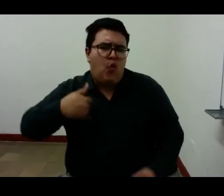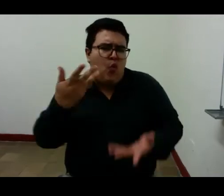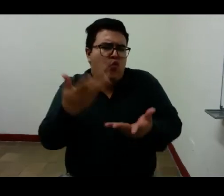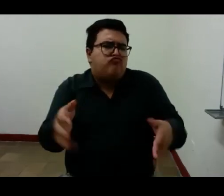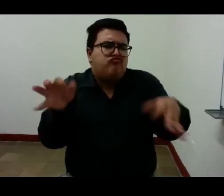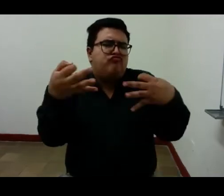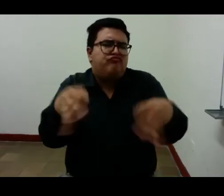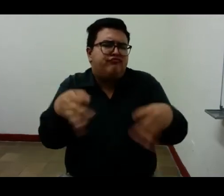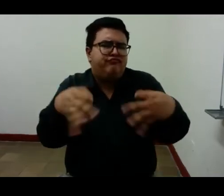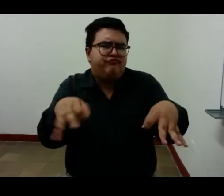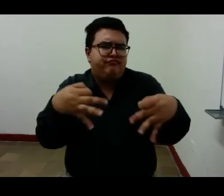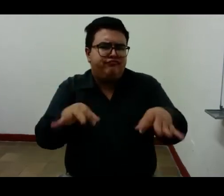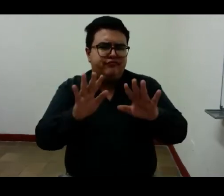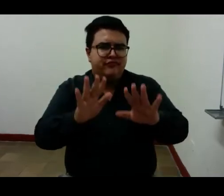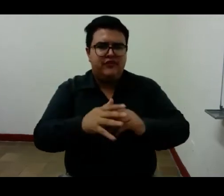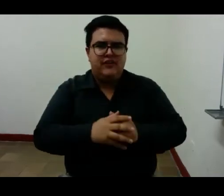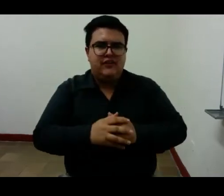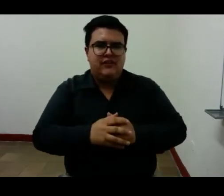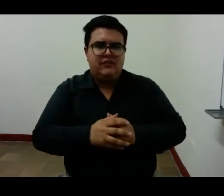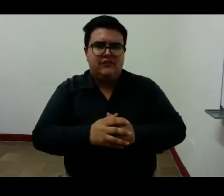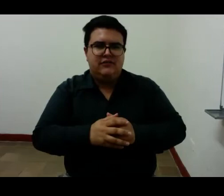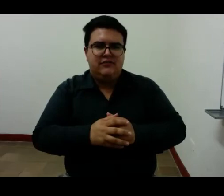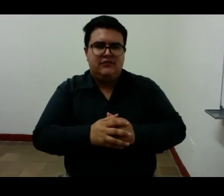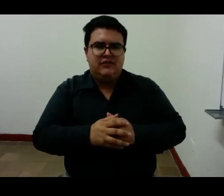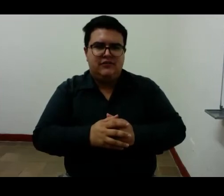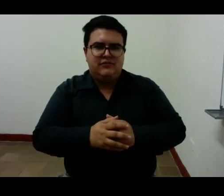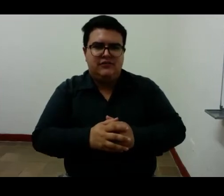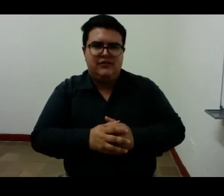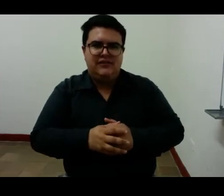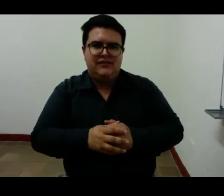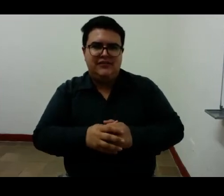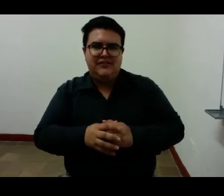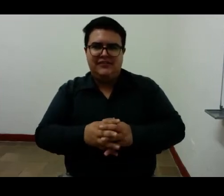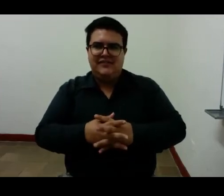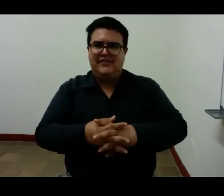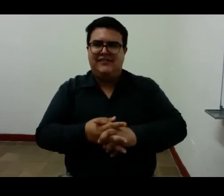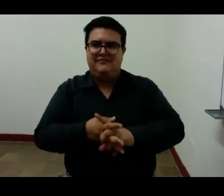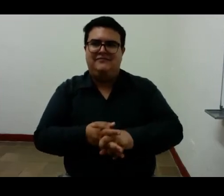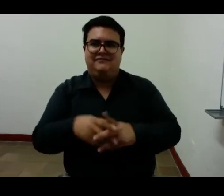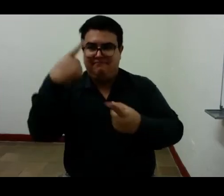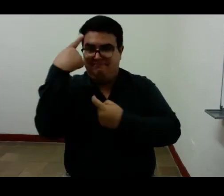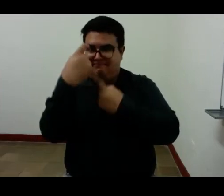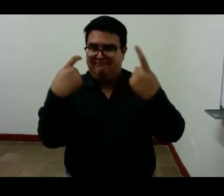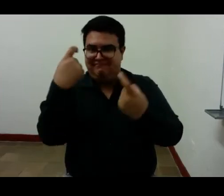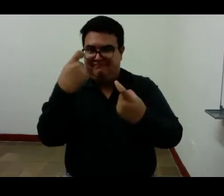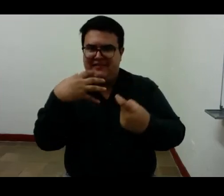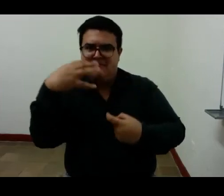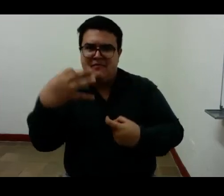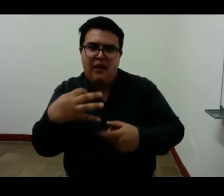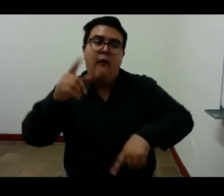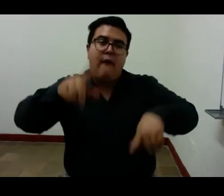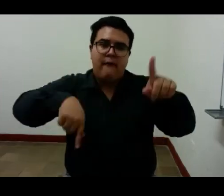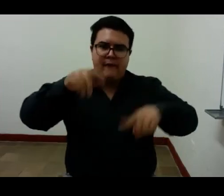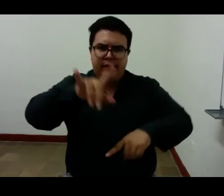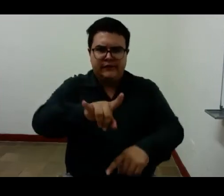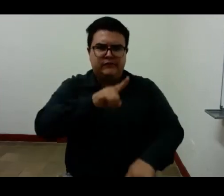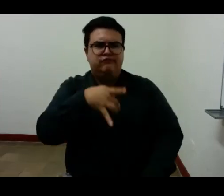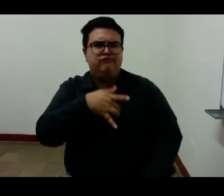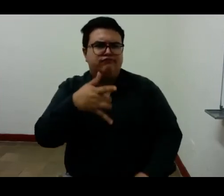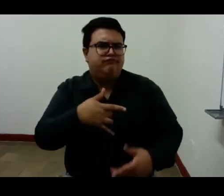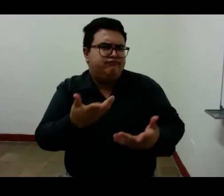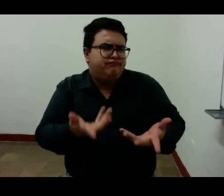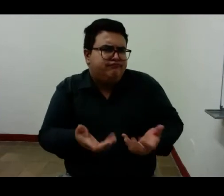el sentido de adolescente de mucha cosa o como dice Elías Canetti, que es un apunte